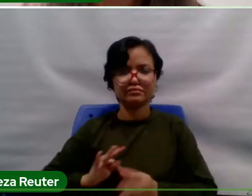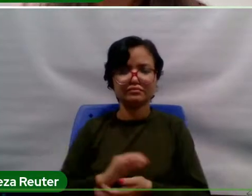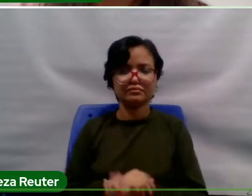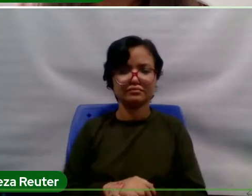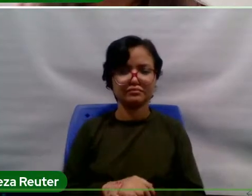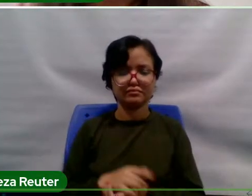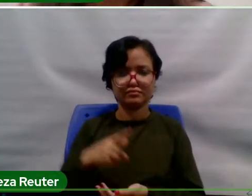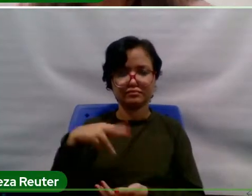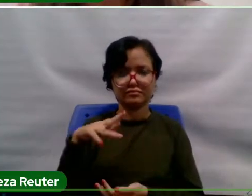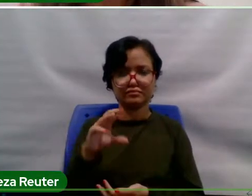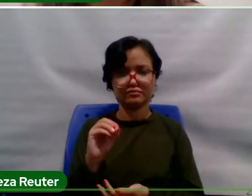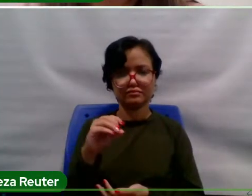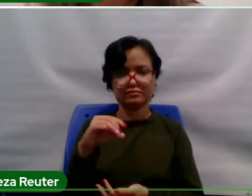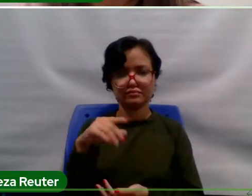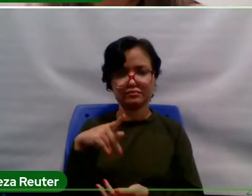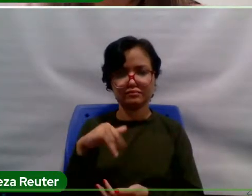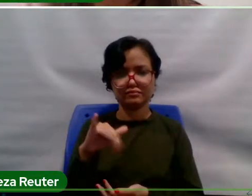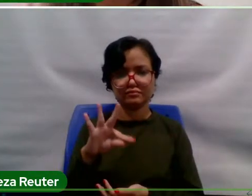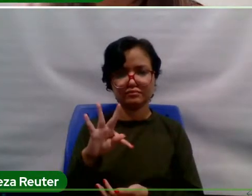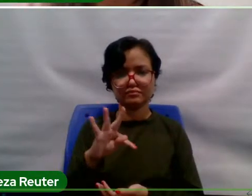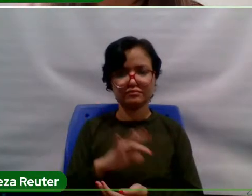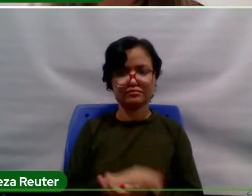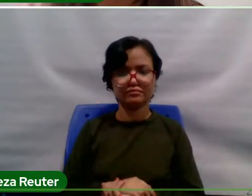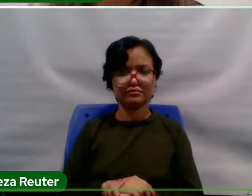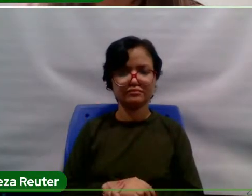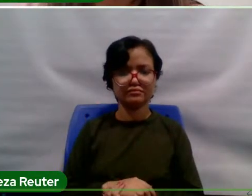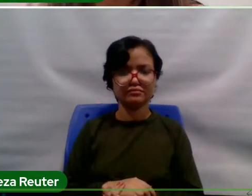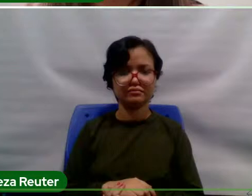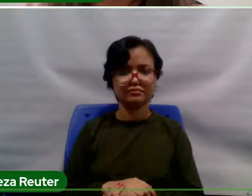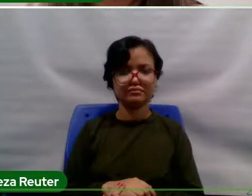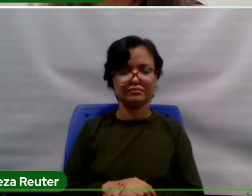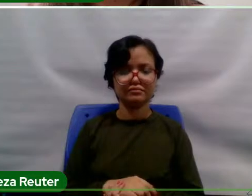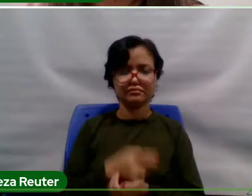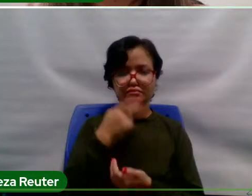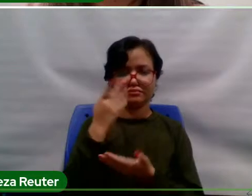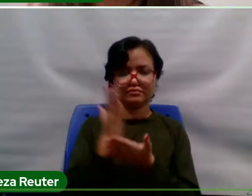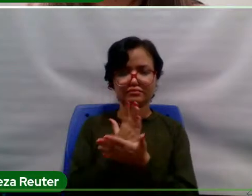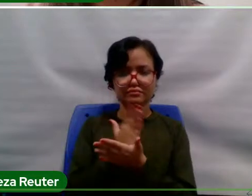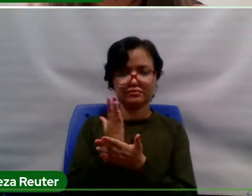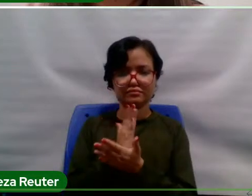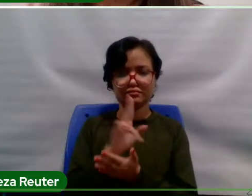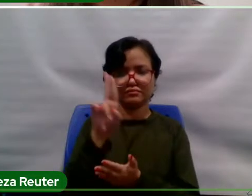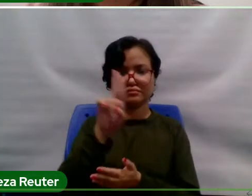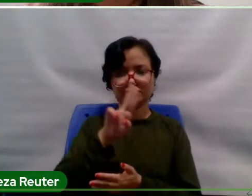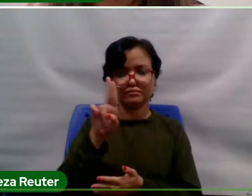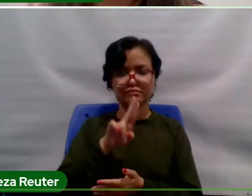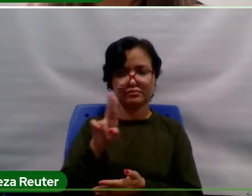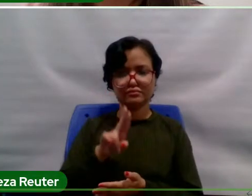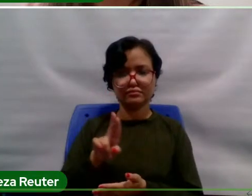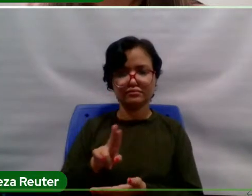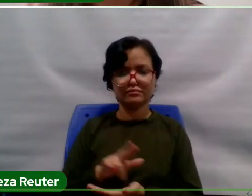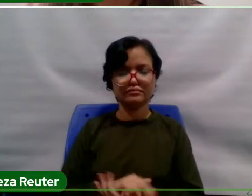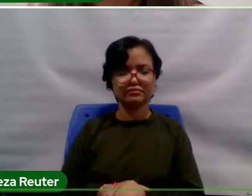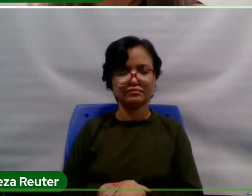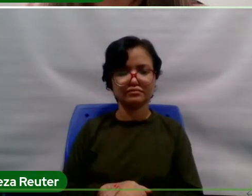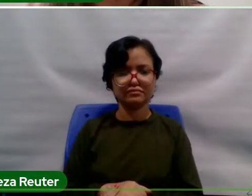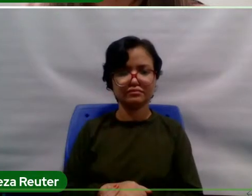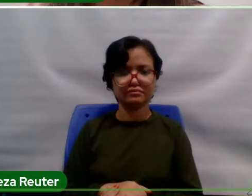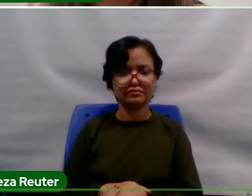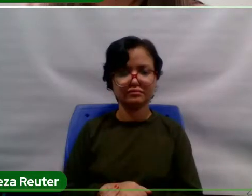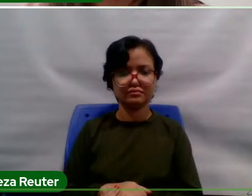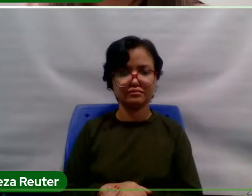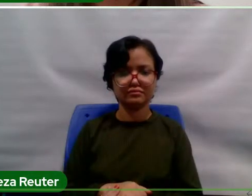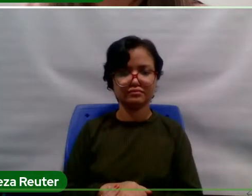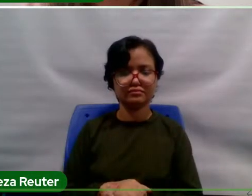E aqui me permitam destacar alguns nomes, né? O Arthur, Rosemi, Alfélia, Gildene,